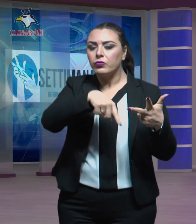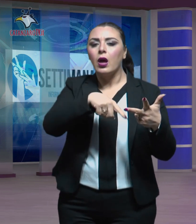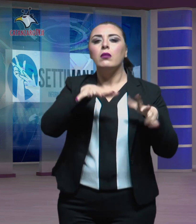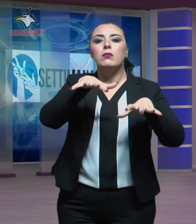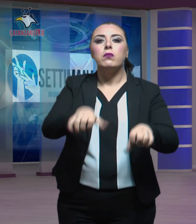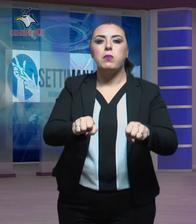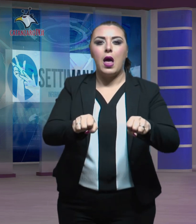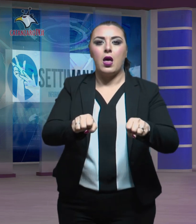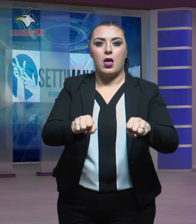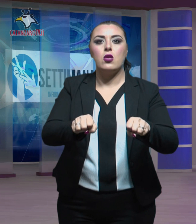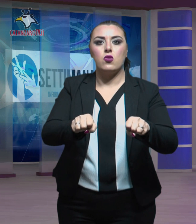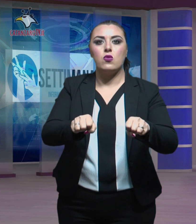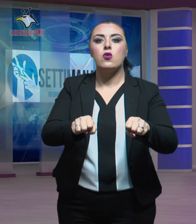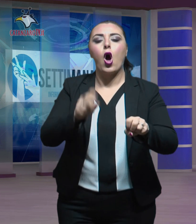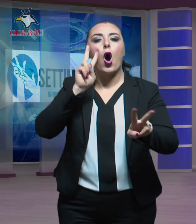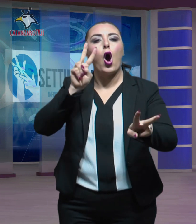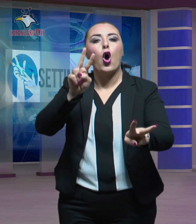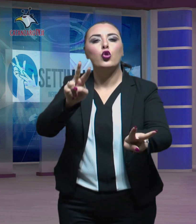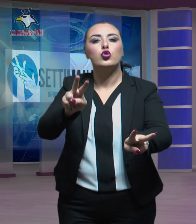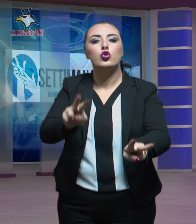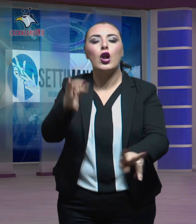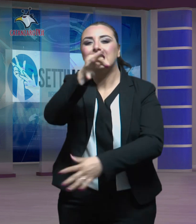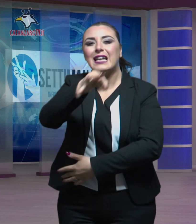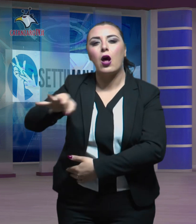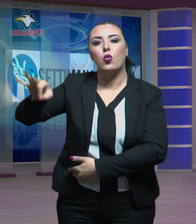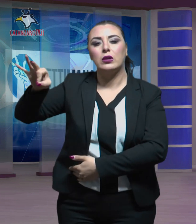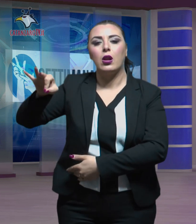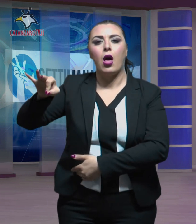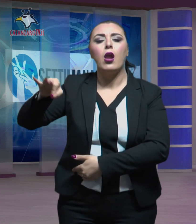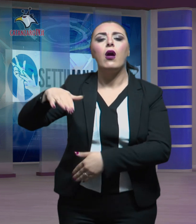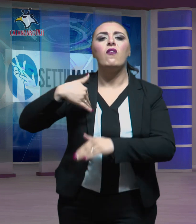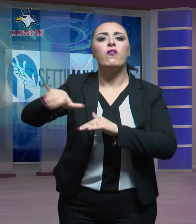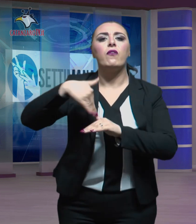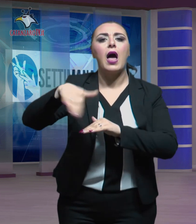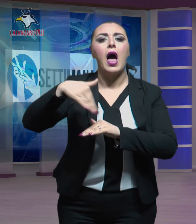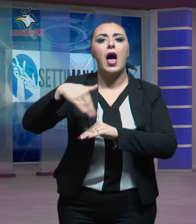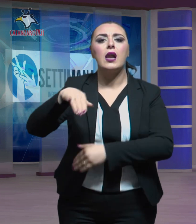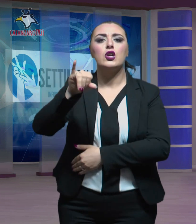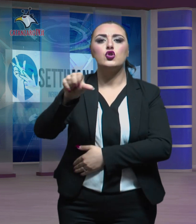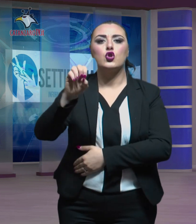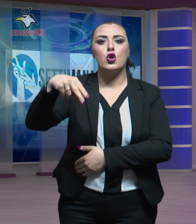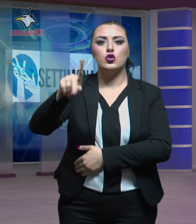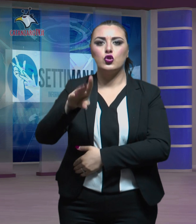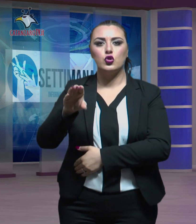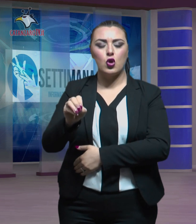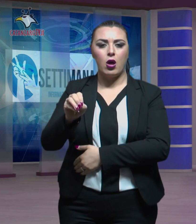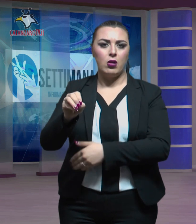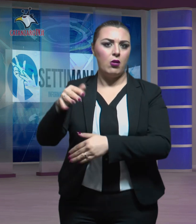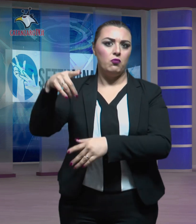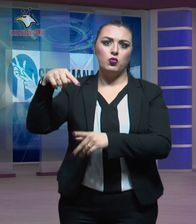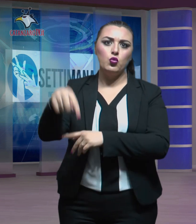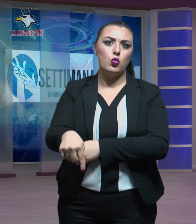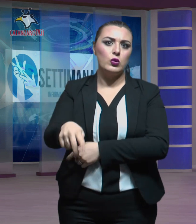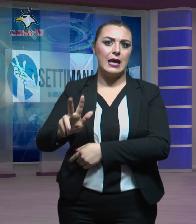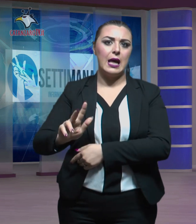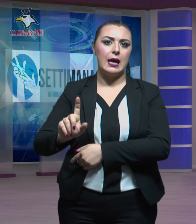impegnati in un controllo straordinario avvenuto in Viale Isonso nei quartieri a sud